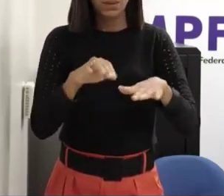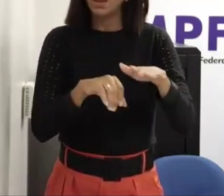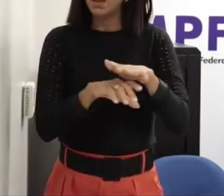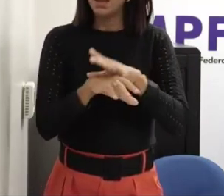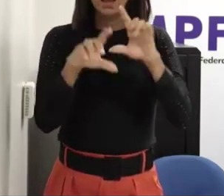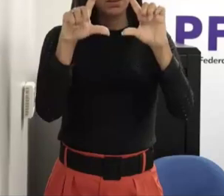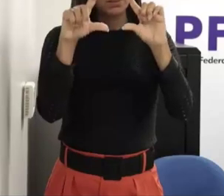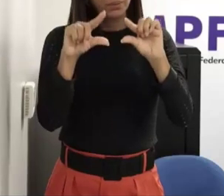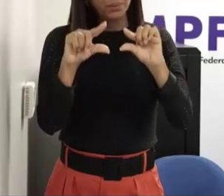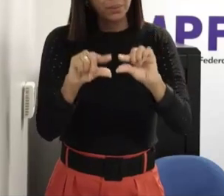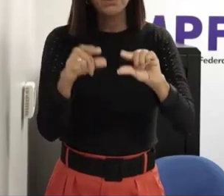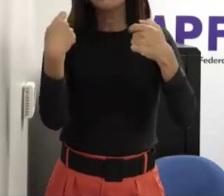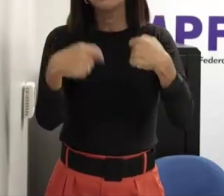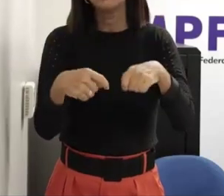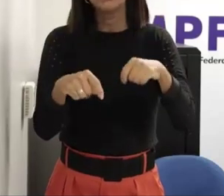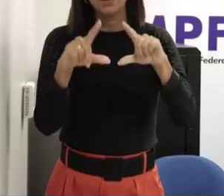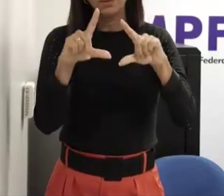tem mais uma pergunta aqui